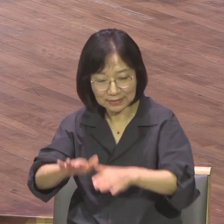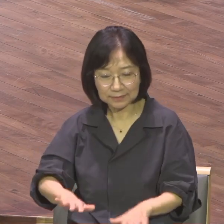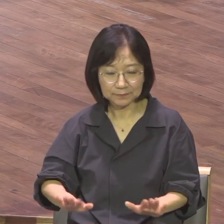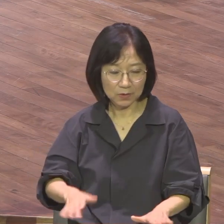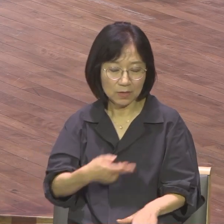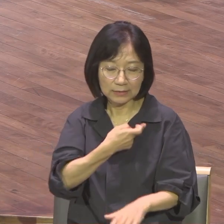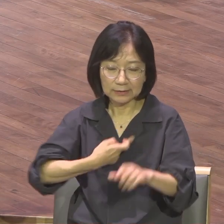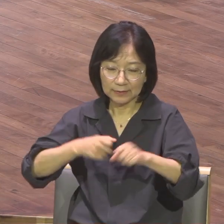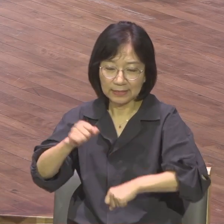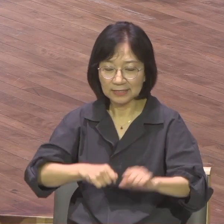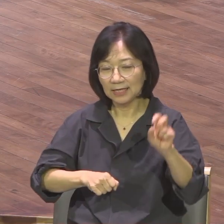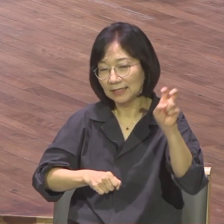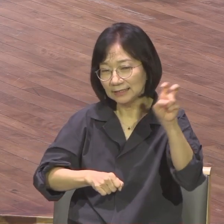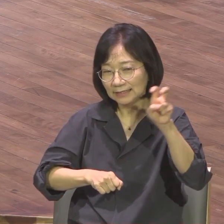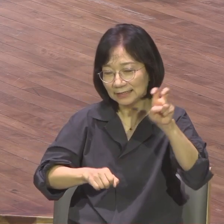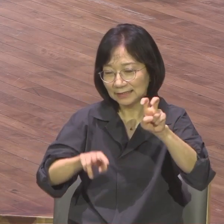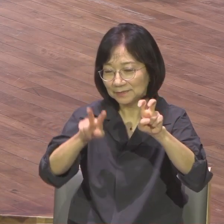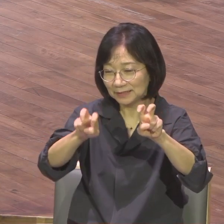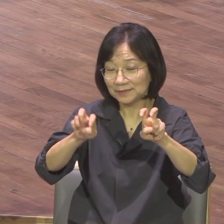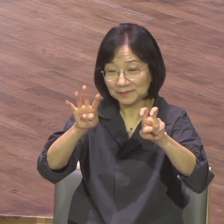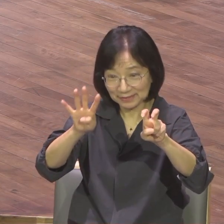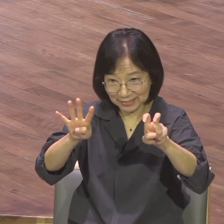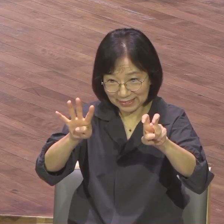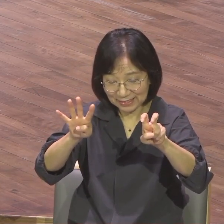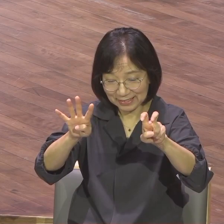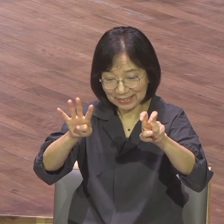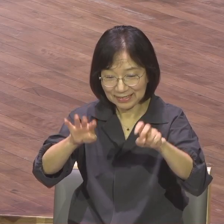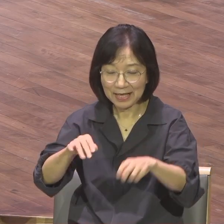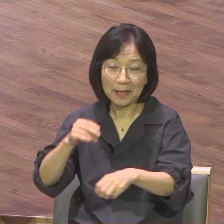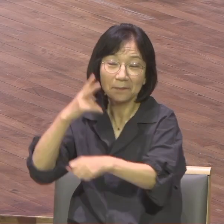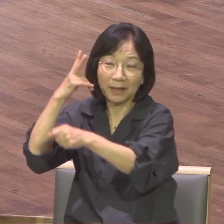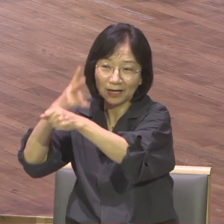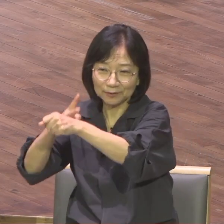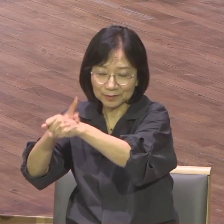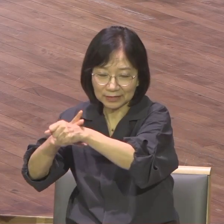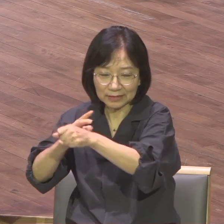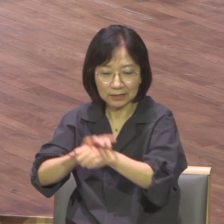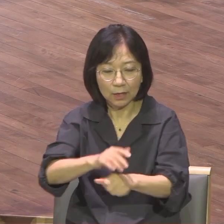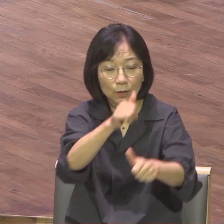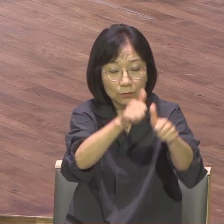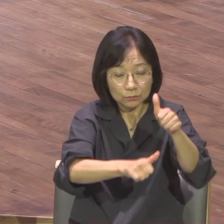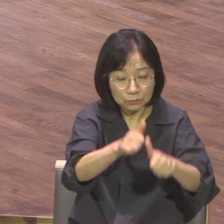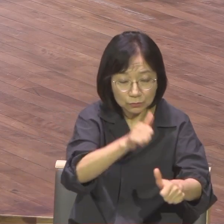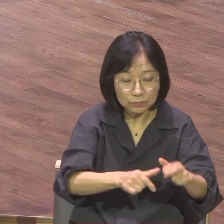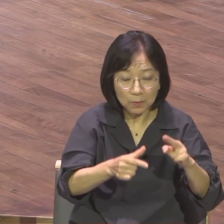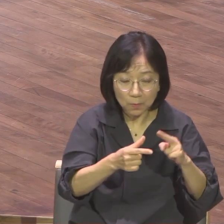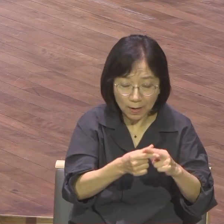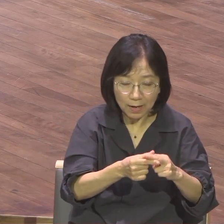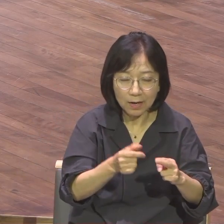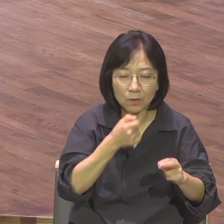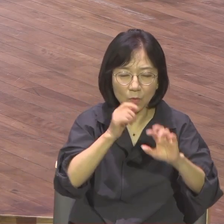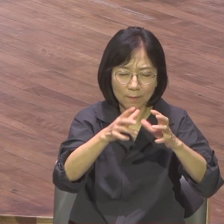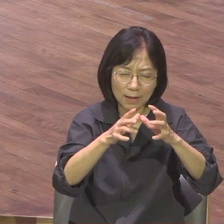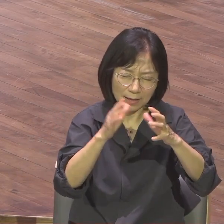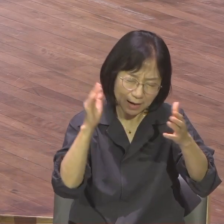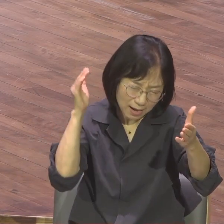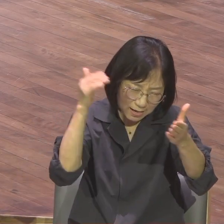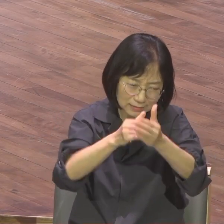24절에 보면 바울은 은혜의 복음을 후대와 로마까지 증거하는 것이 하나님께 받은 사명이고 이를 위해서